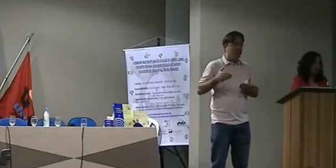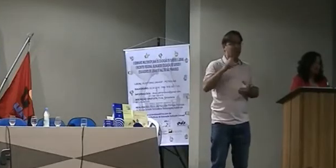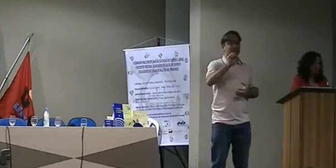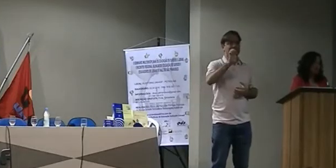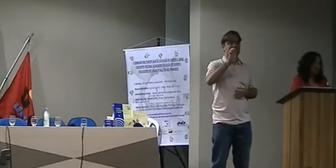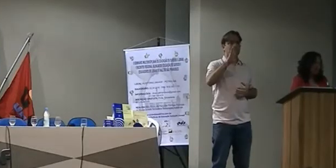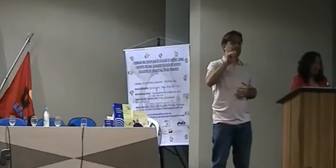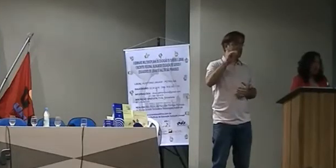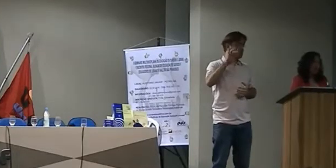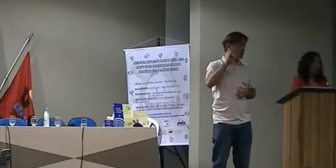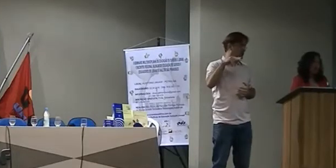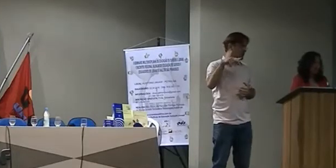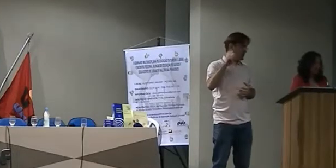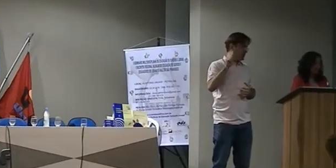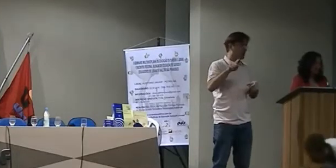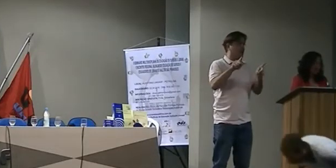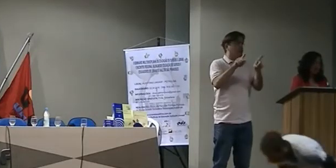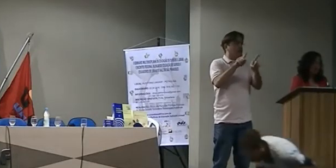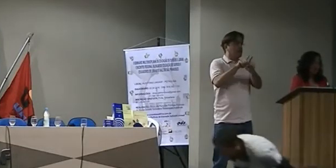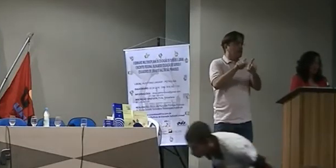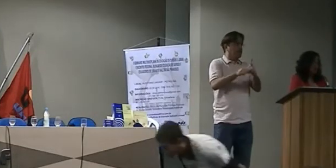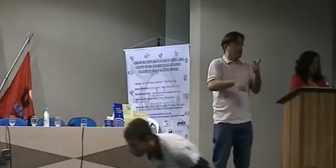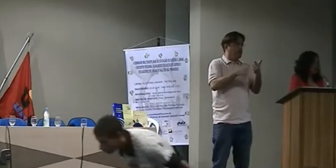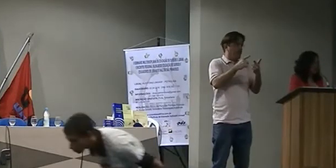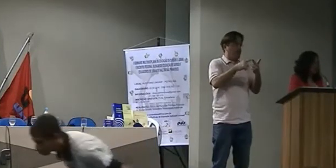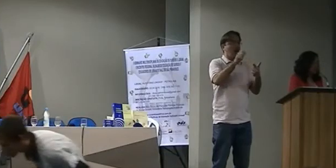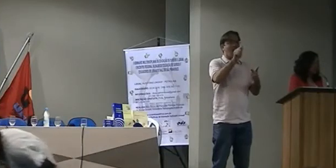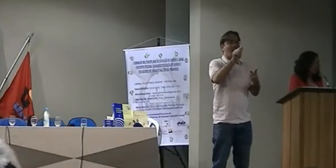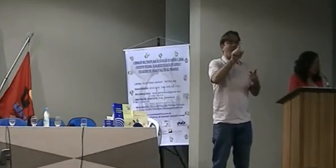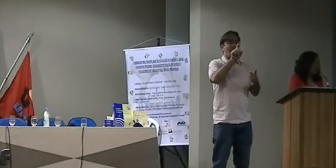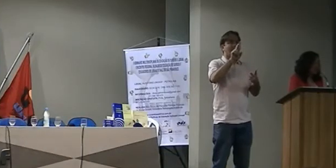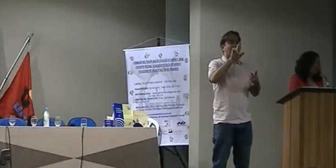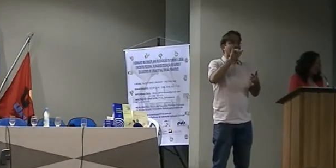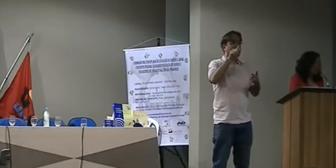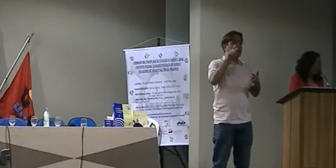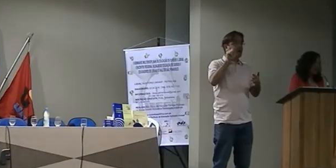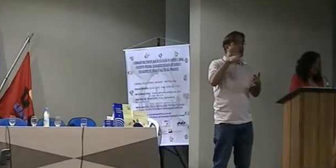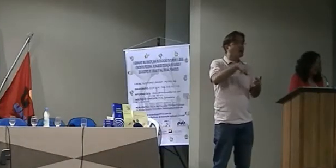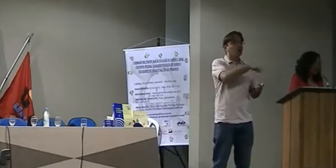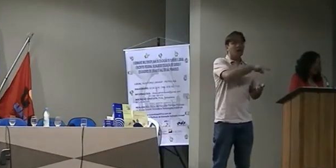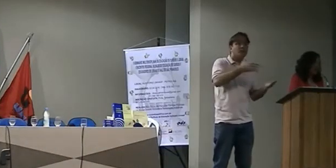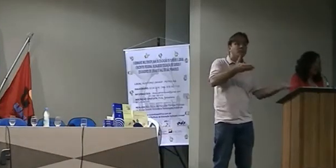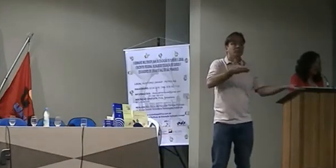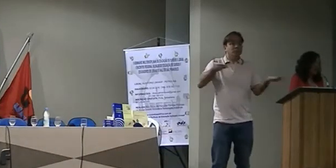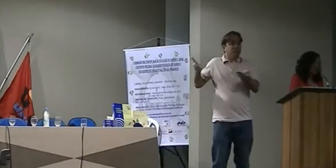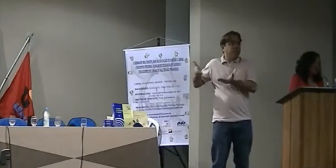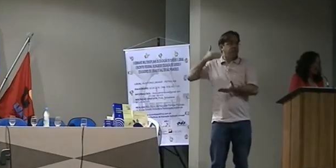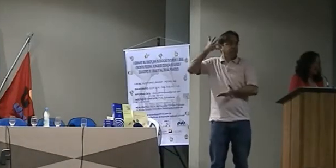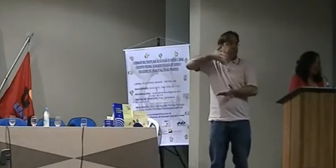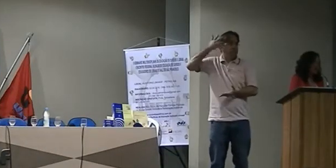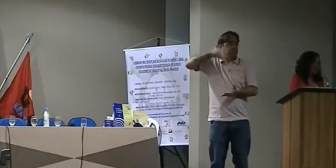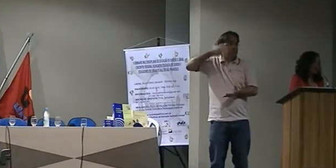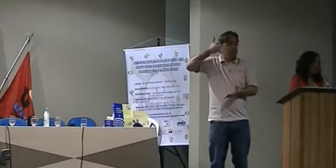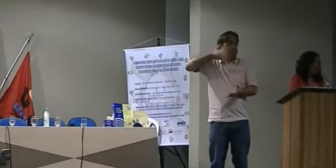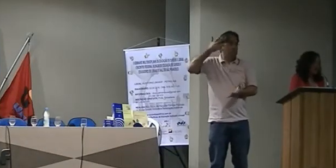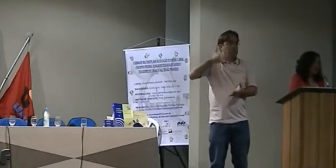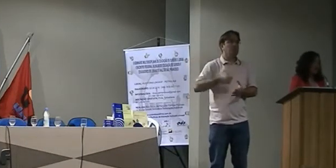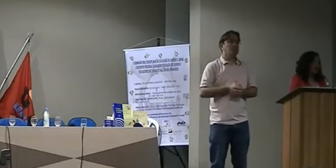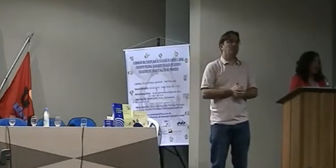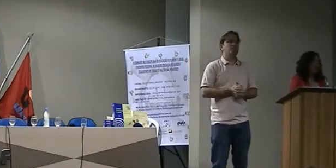Santana. A palestrante terá 20 minutos e mais 15 minutos de debate com 3 intervenções e respostas. As